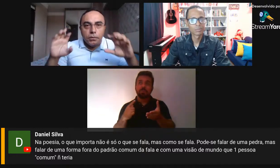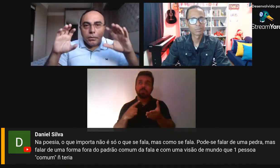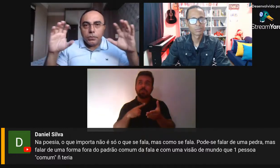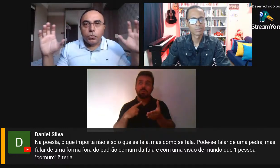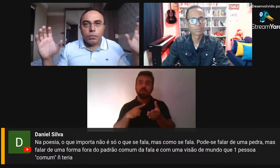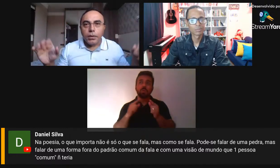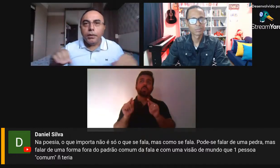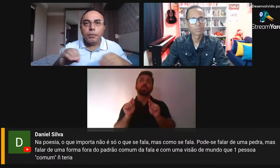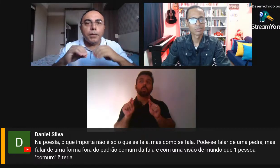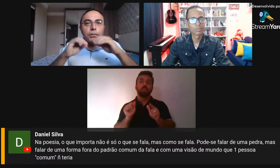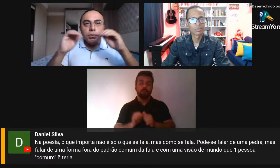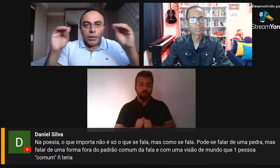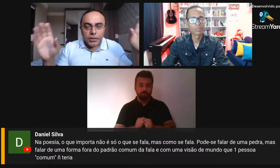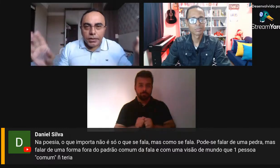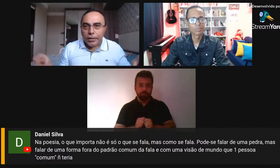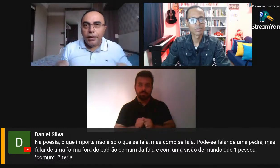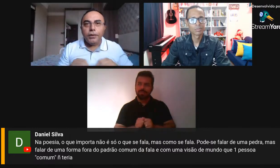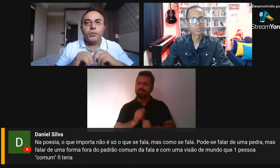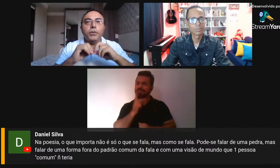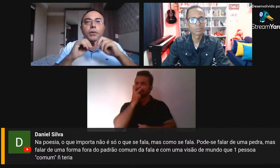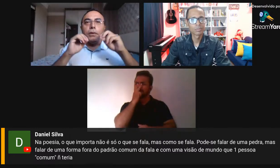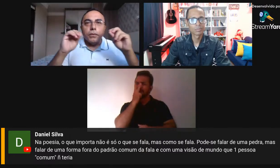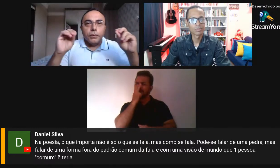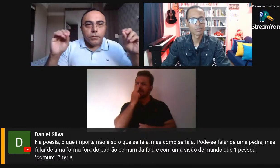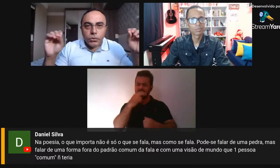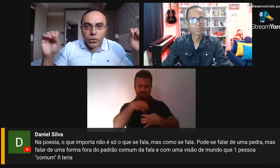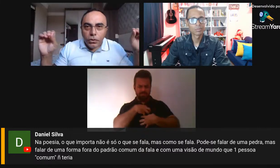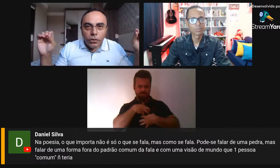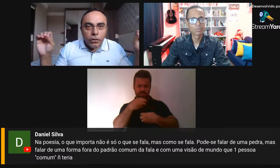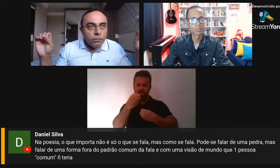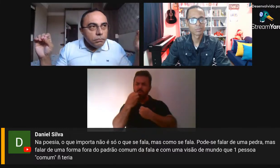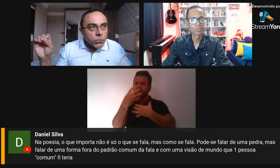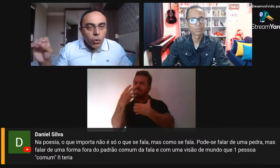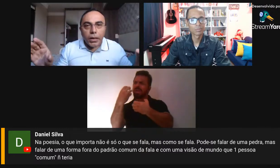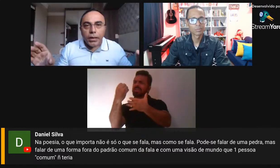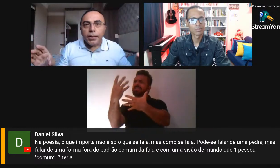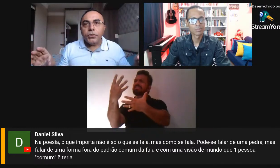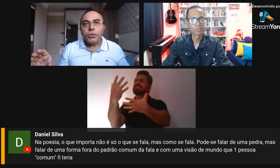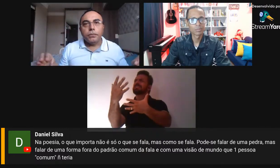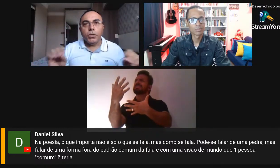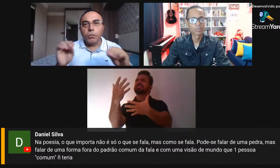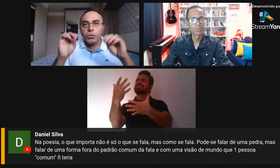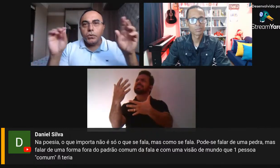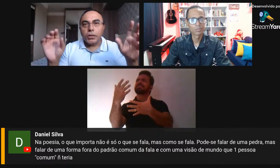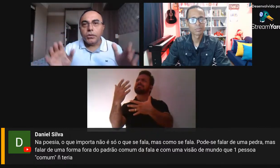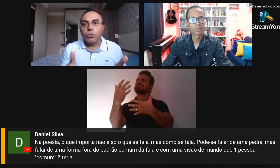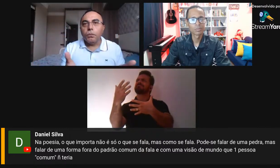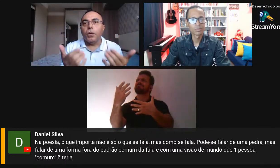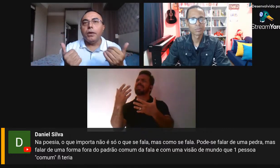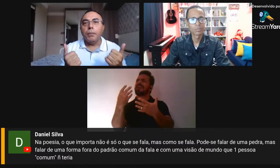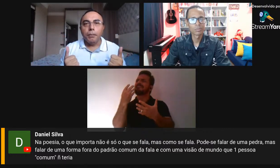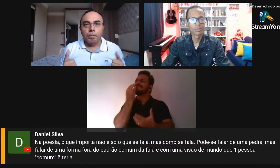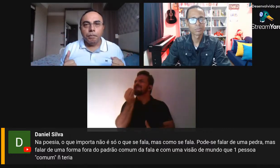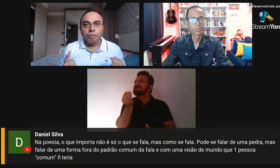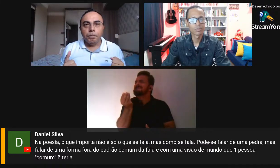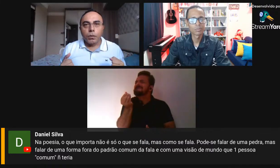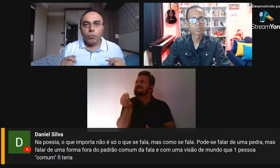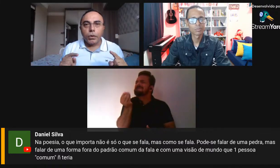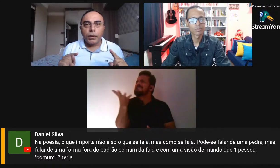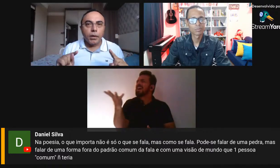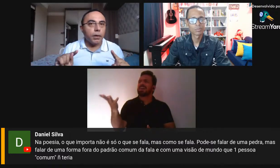de sublime, de transcendente, de tocante, de emocionante no poema,